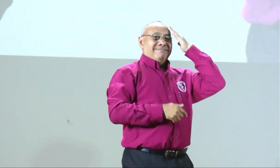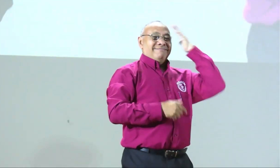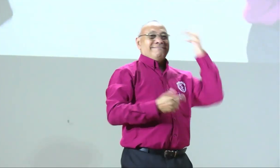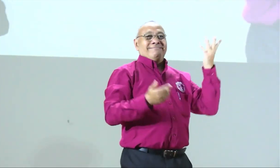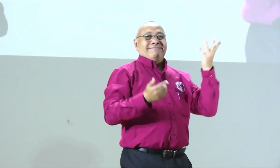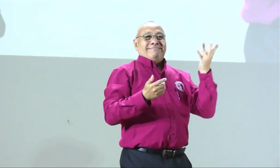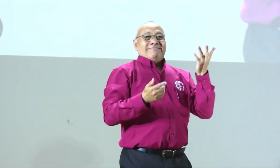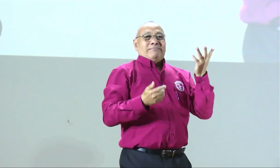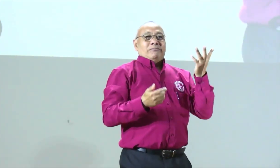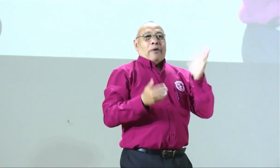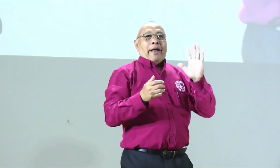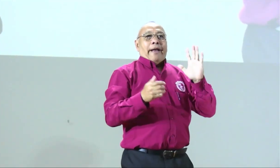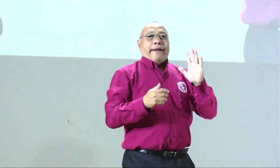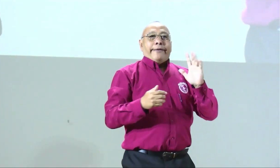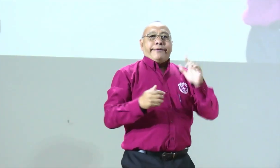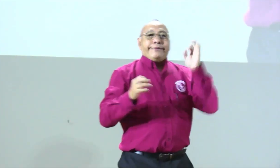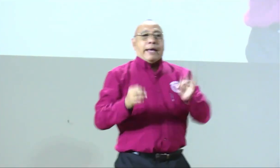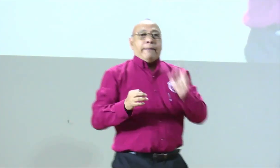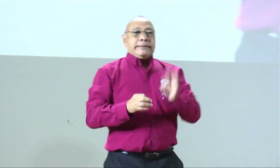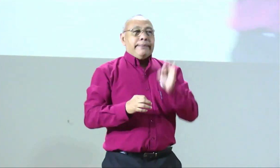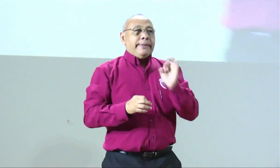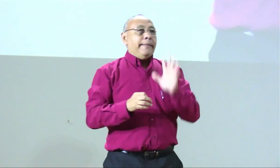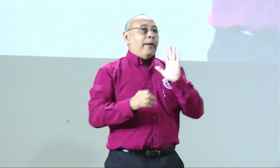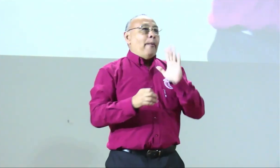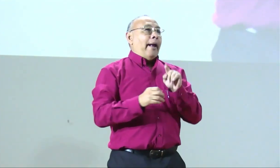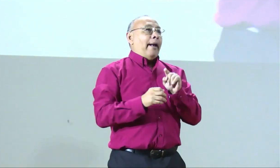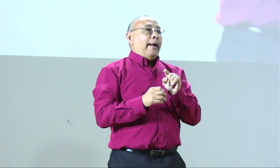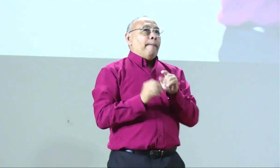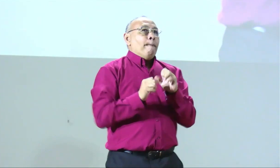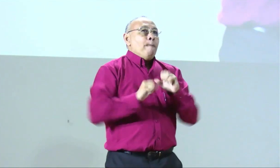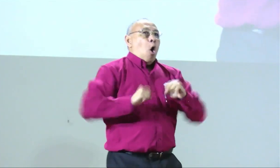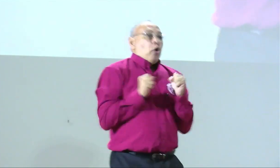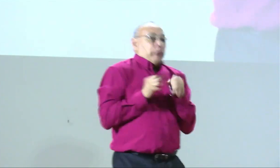¿cómo podemos ir hasta sus territorios? sabemos que